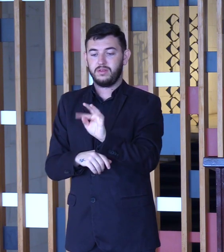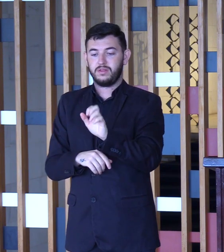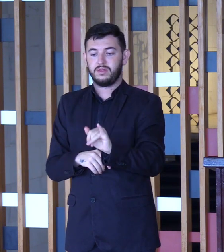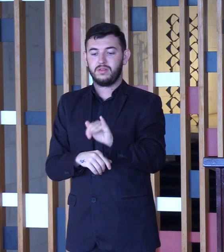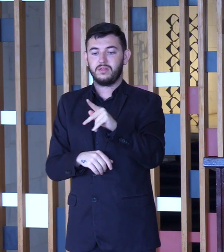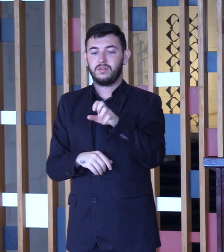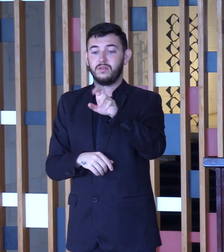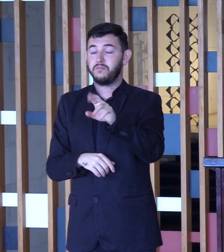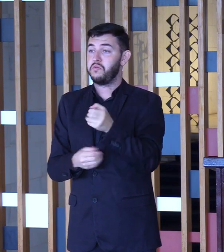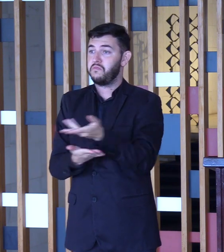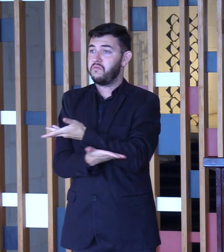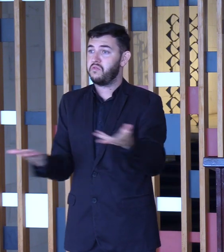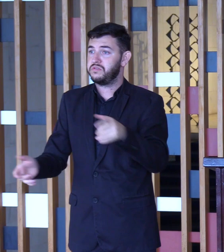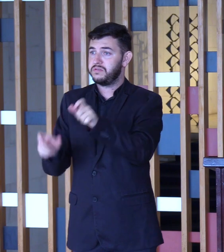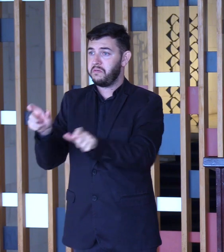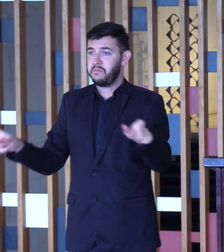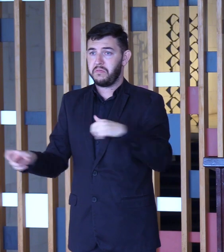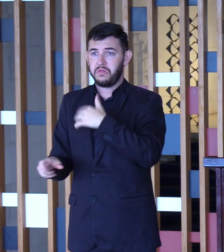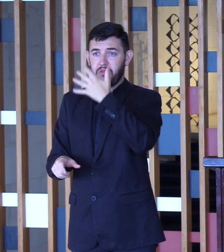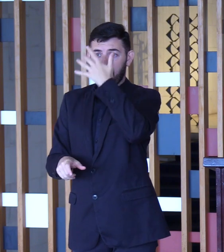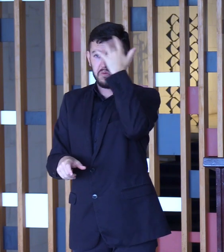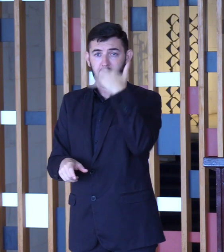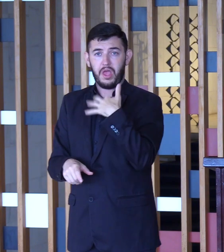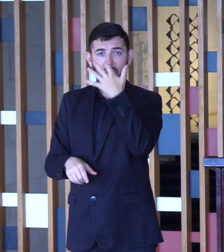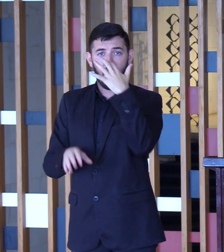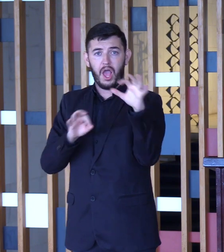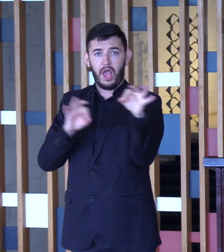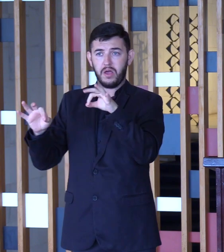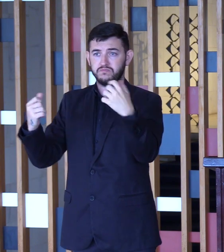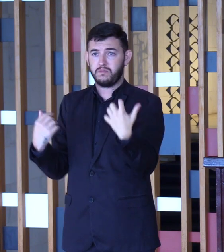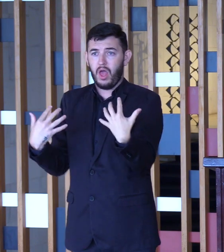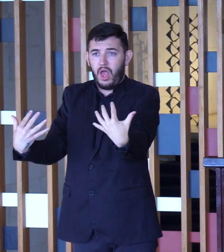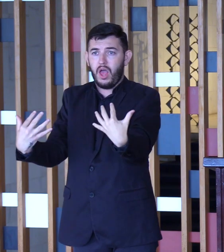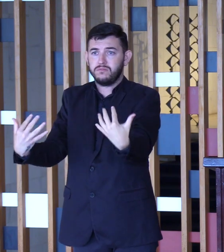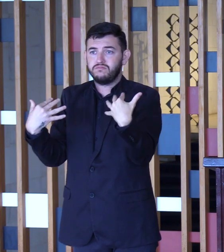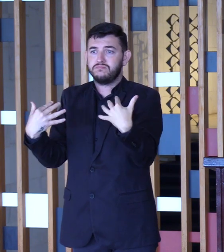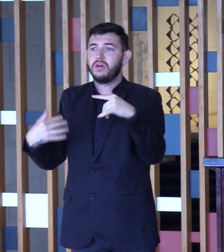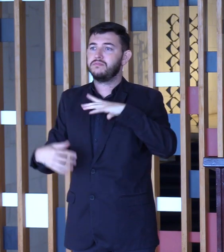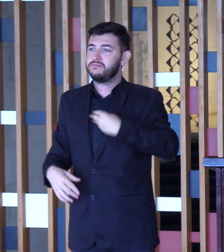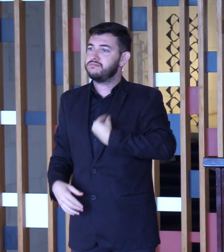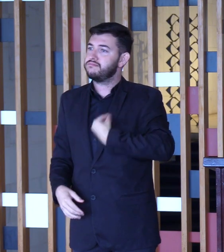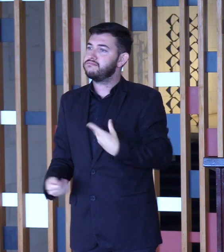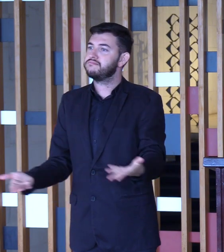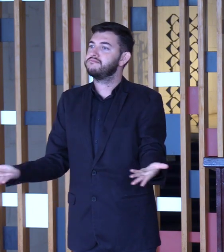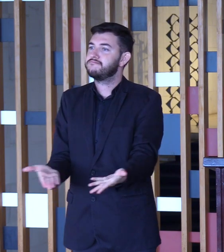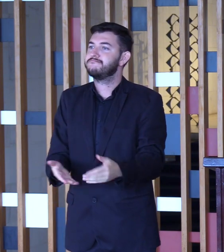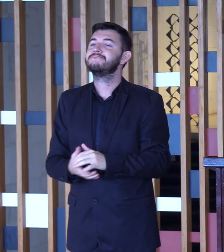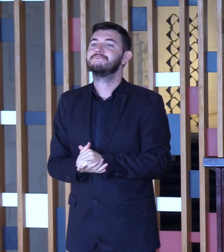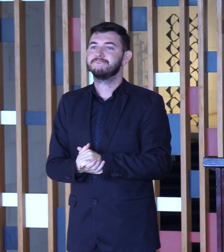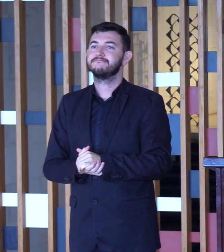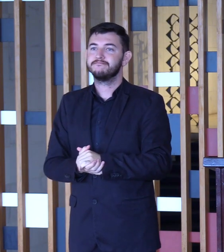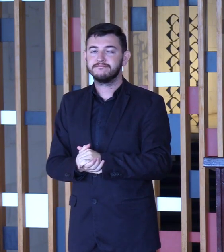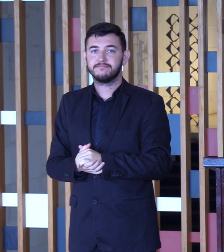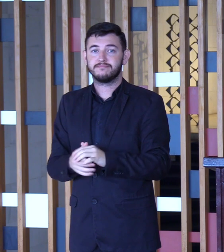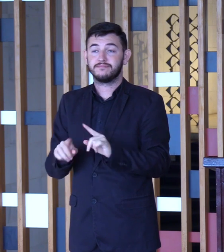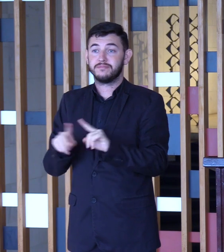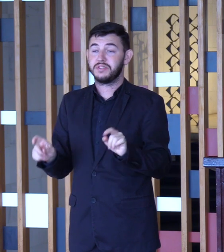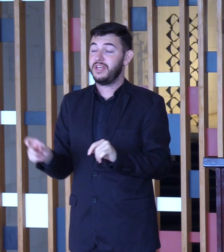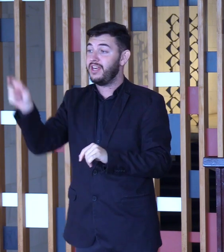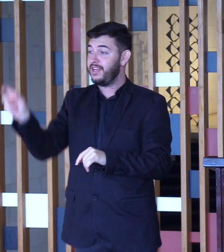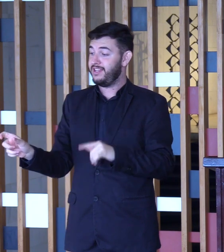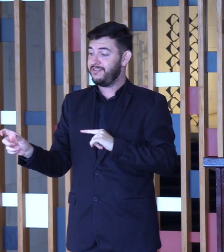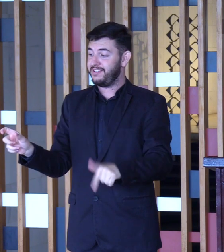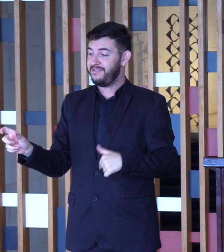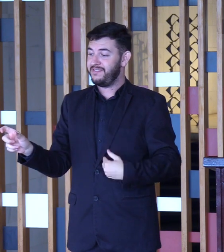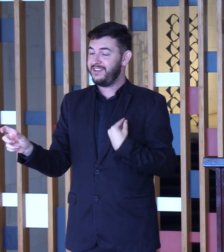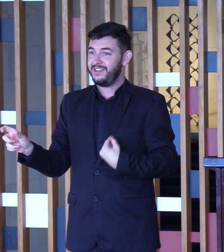prestigiam com as suas presenças. Ele não está aqui, mas é preciso citá-lo também,